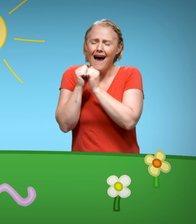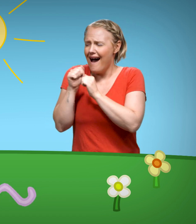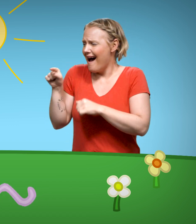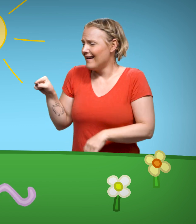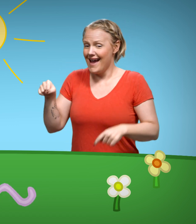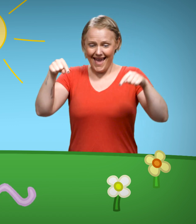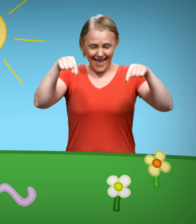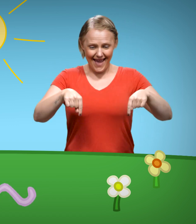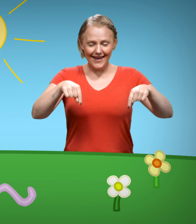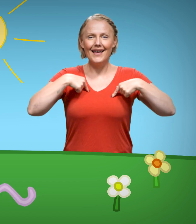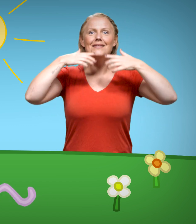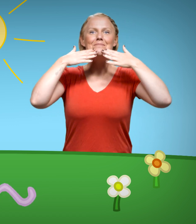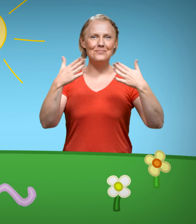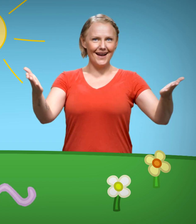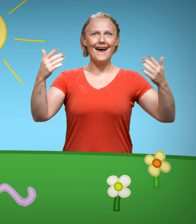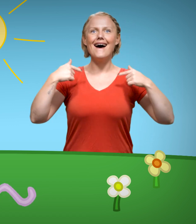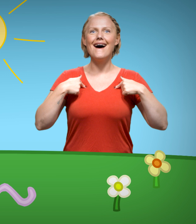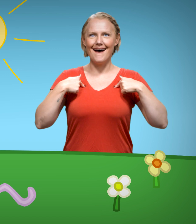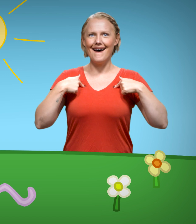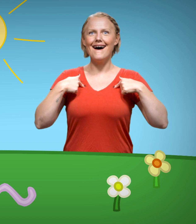var i egget, men her er det bra.